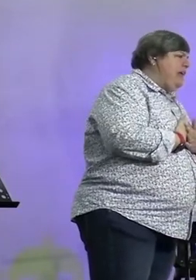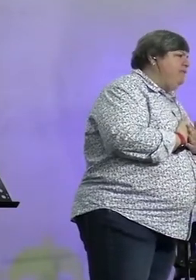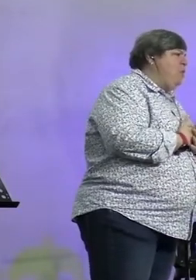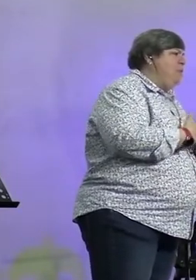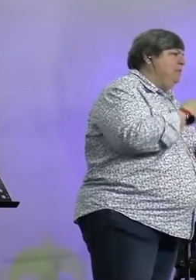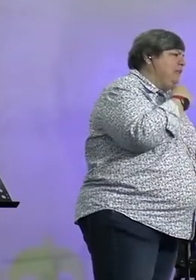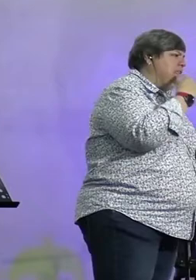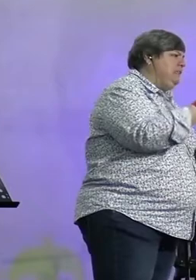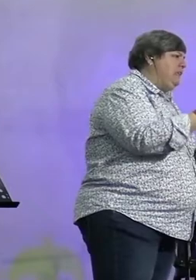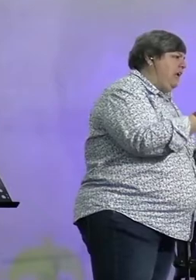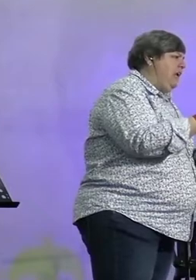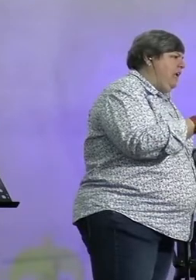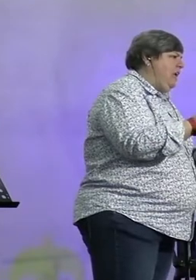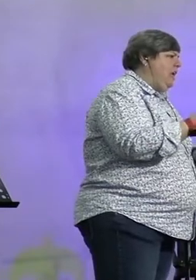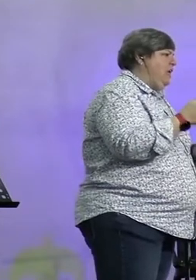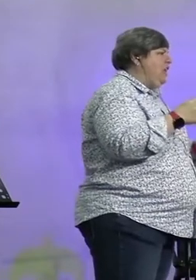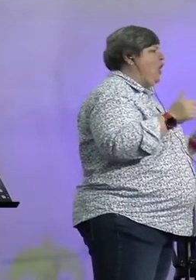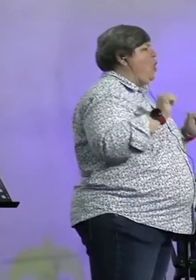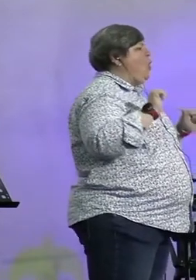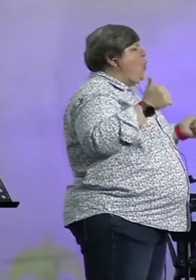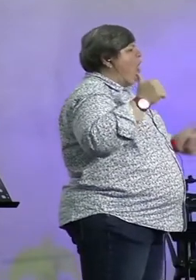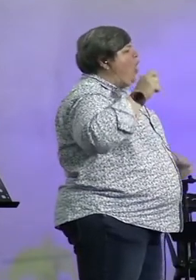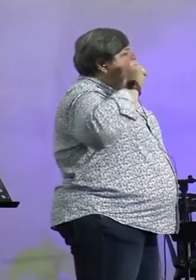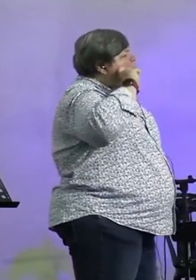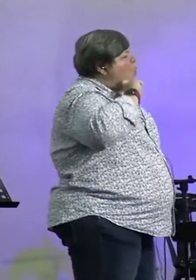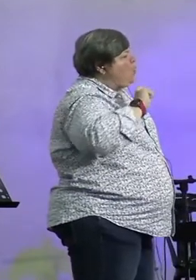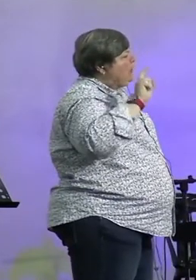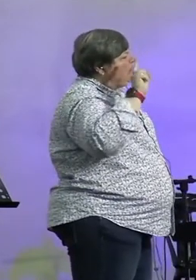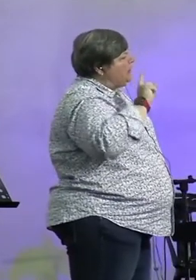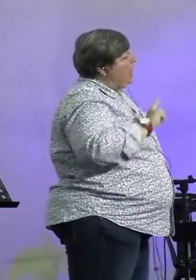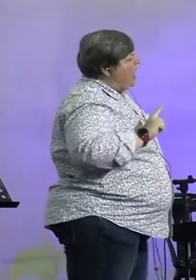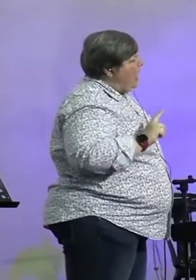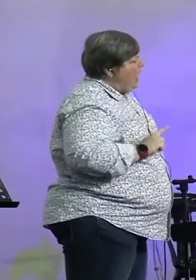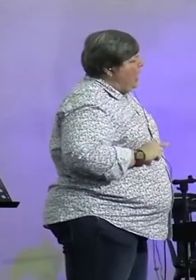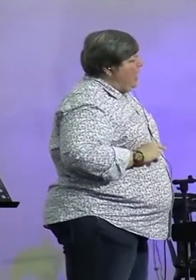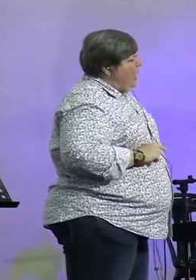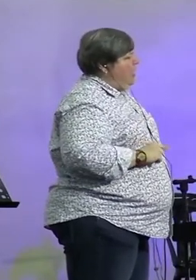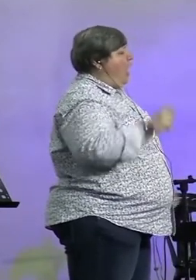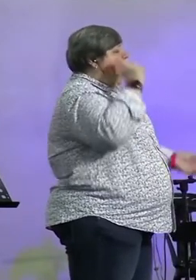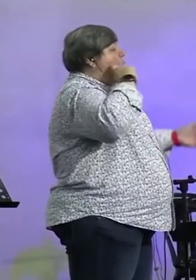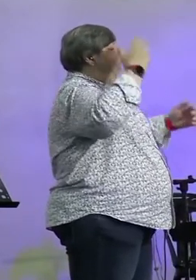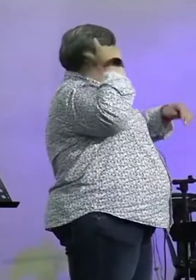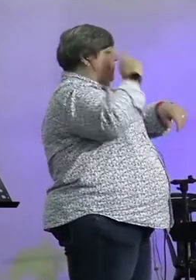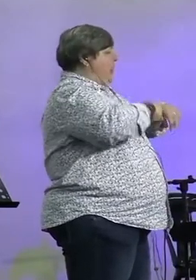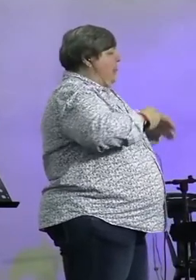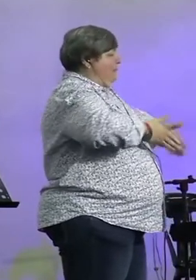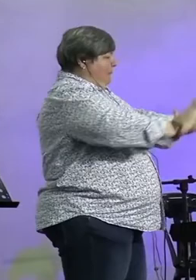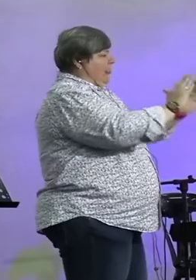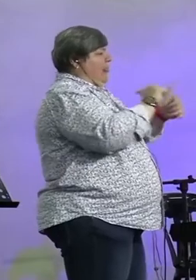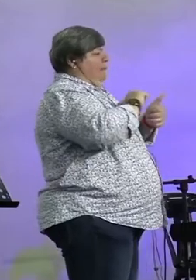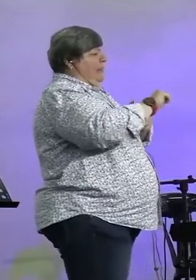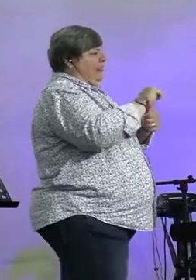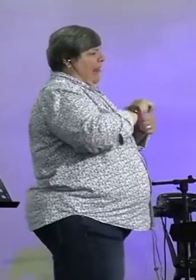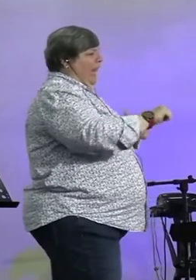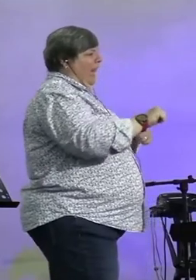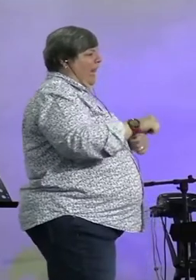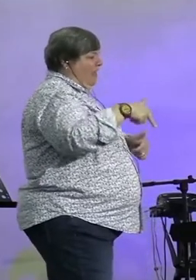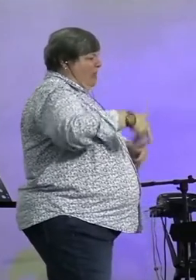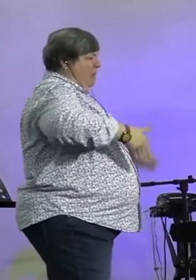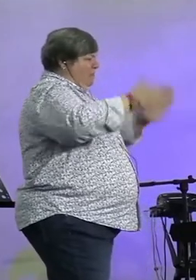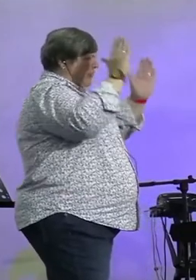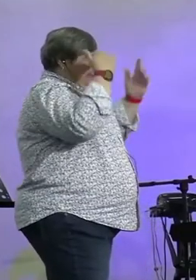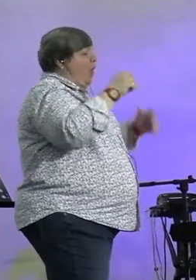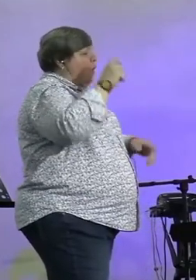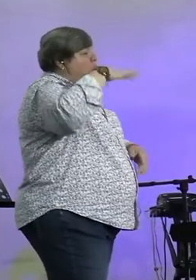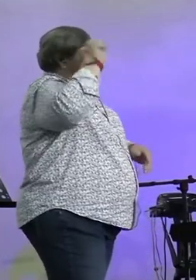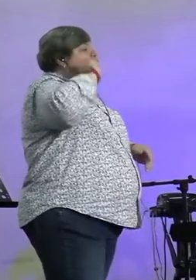sê, om nou jy luid, praat ons, hoe die goeie ouda, en die ouda, het die paie beter gelijk. En die ouda, was daar nog dienstlevering.